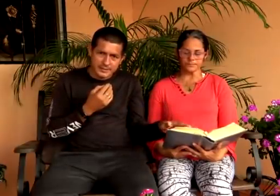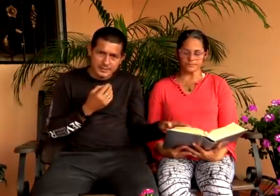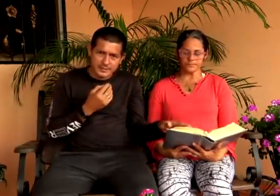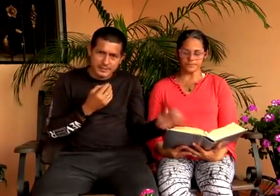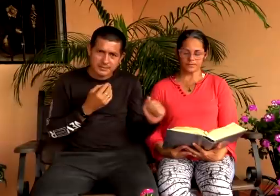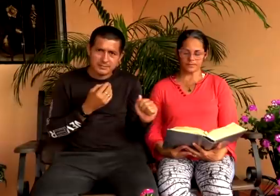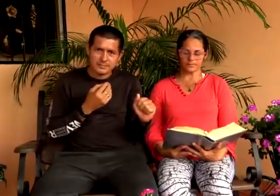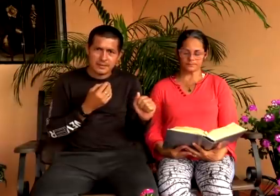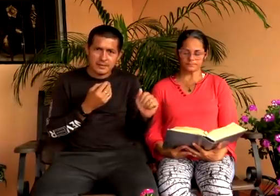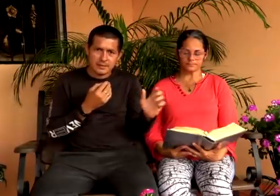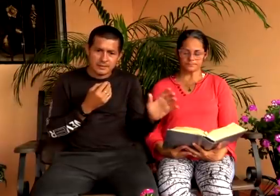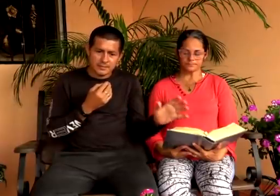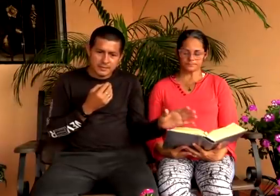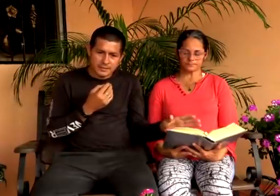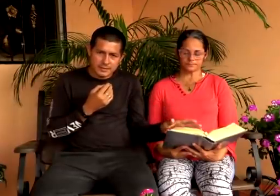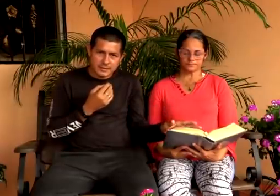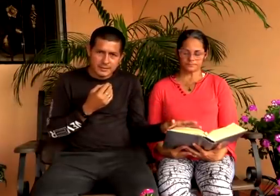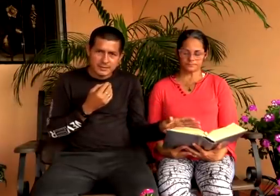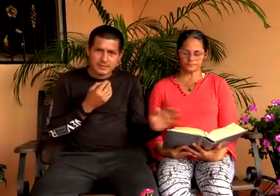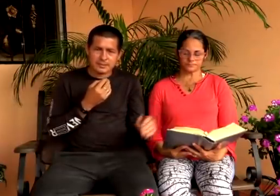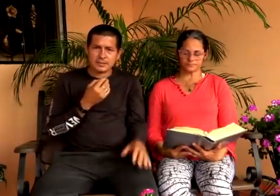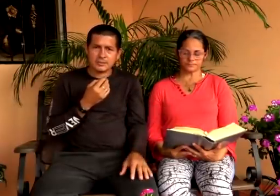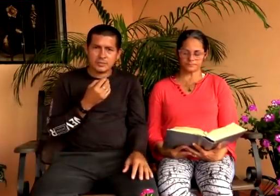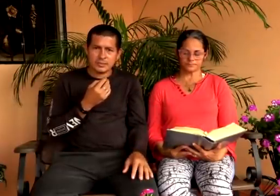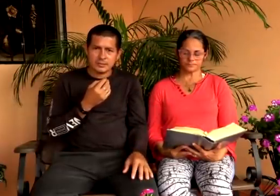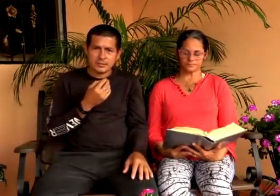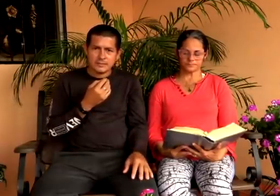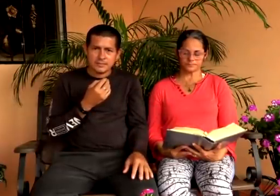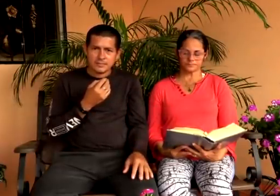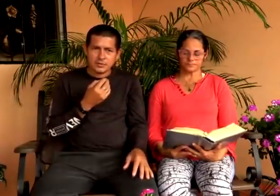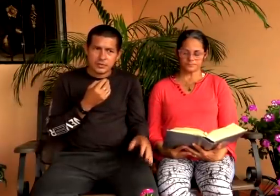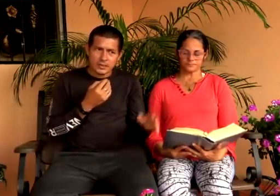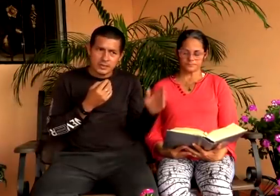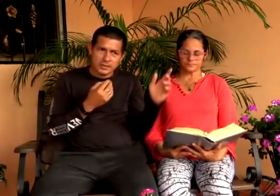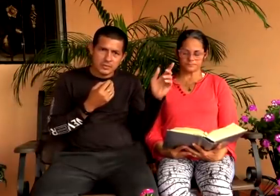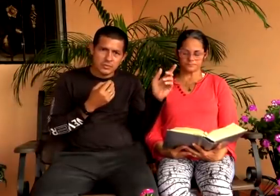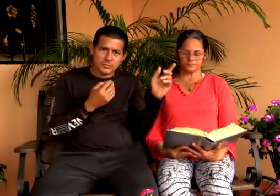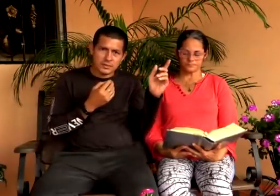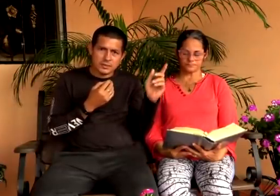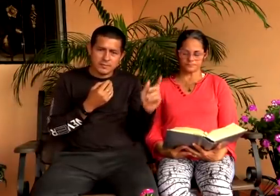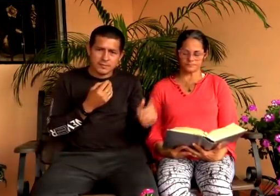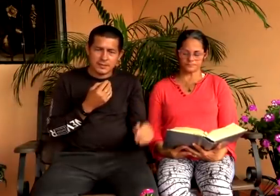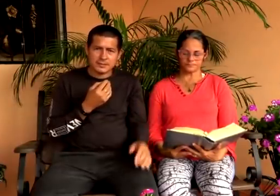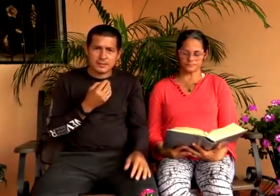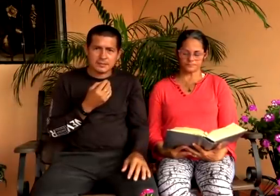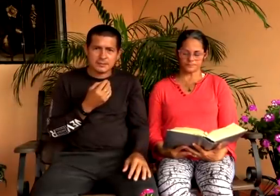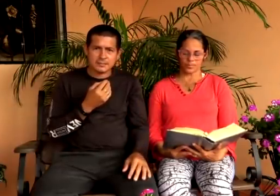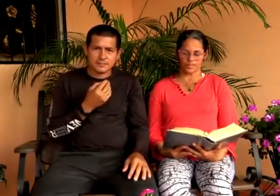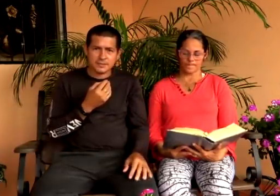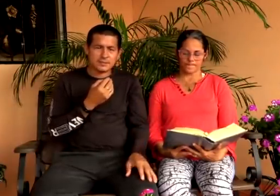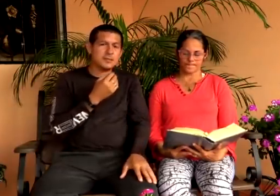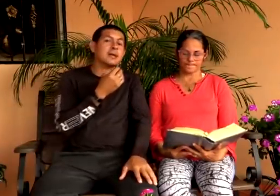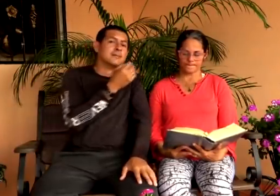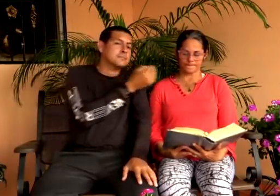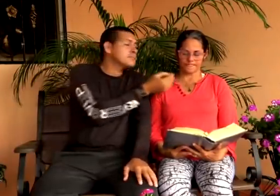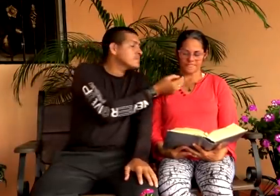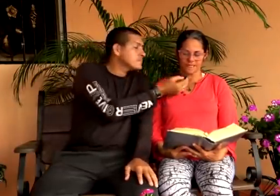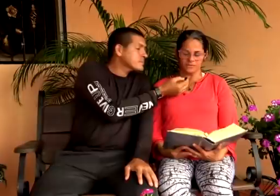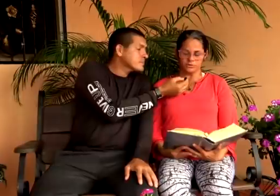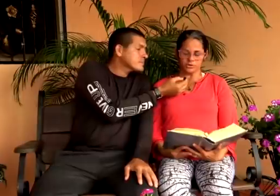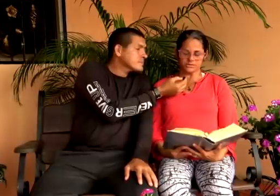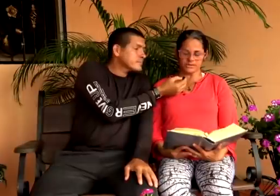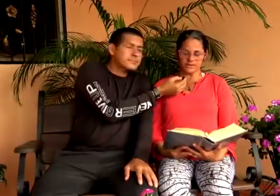verdad a través de las sagradas escrituras, no creyendo doctrinas falsas? Sigue.